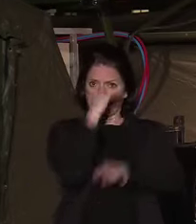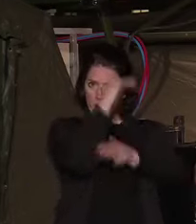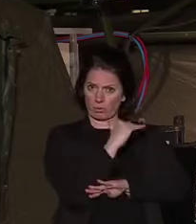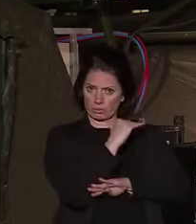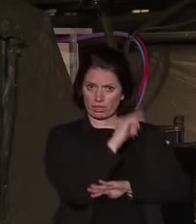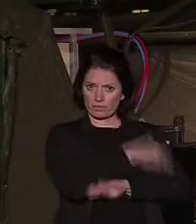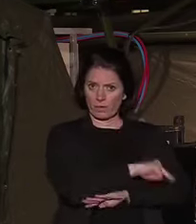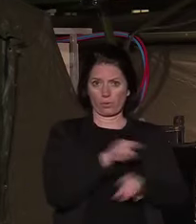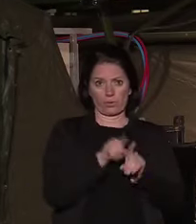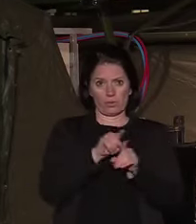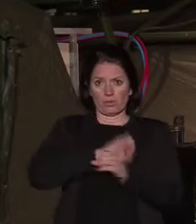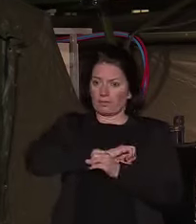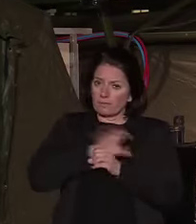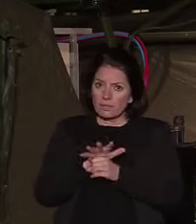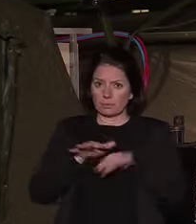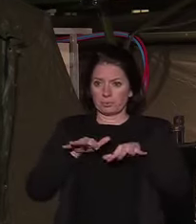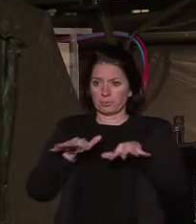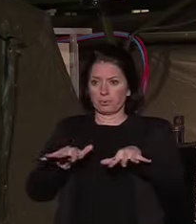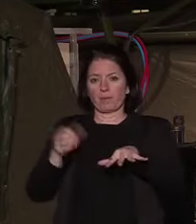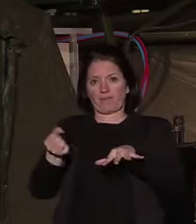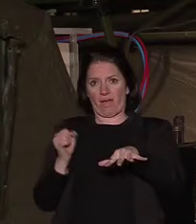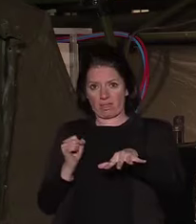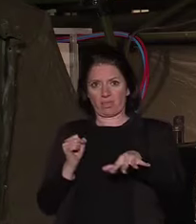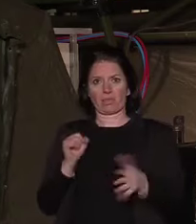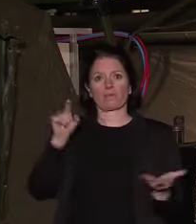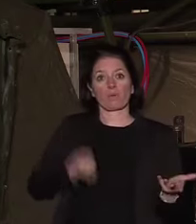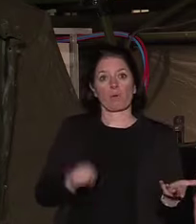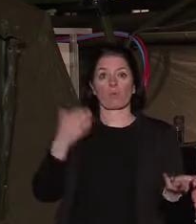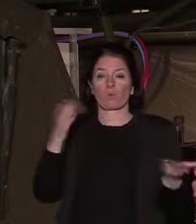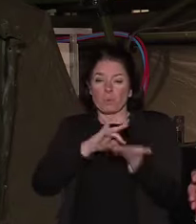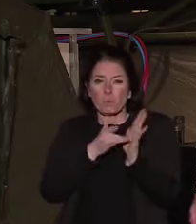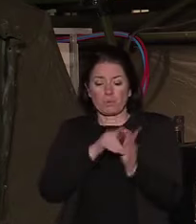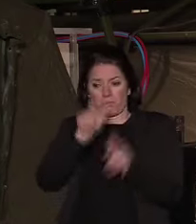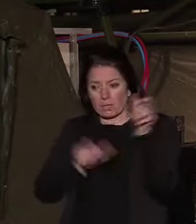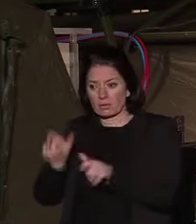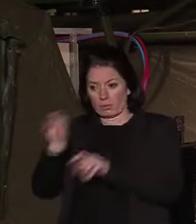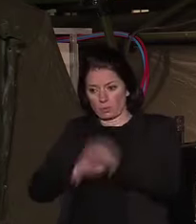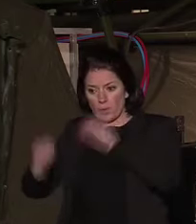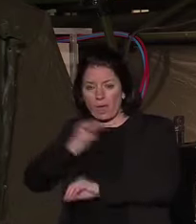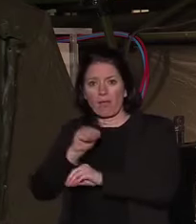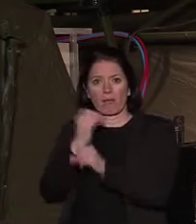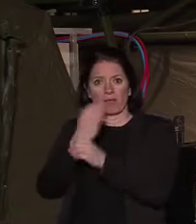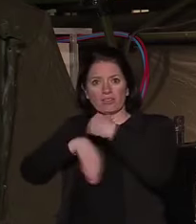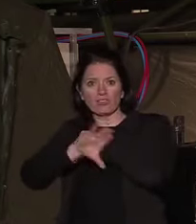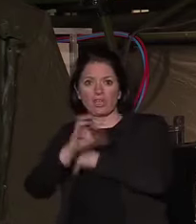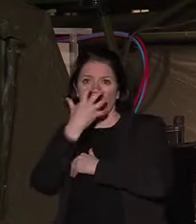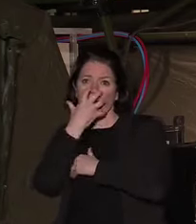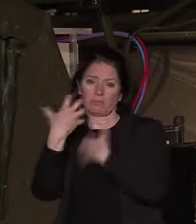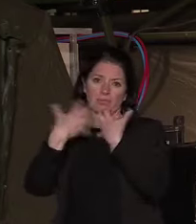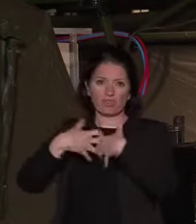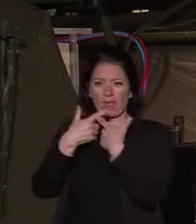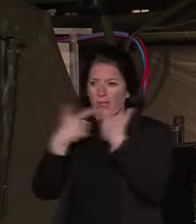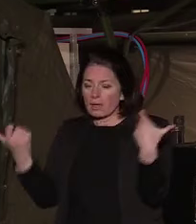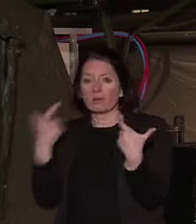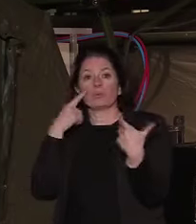pour ralentir ce virus et protéger l'ensemble de nos soignants, nos réanimateurs, permettre de sauver un maximum de vies, protéger aussi